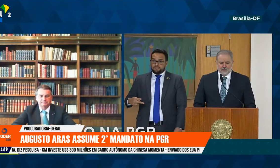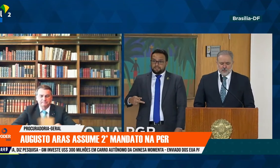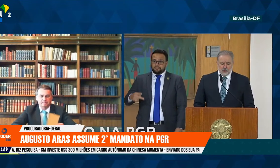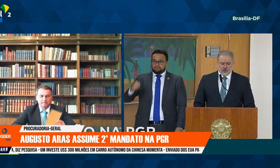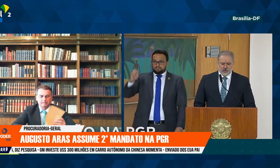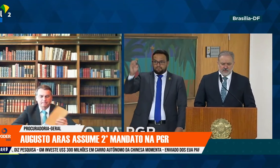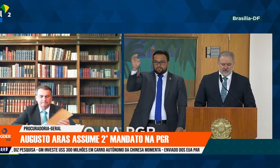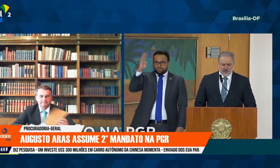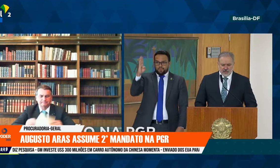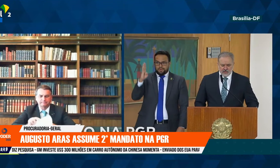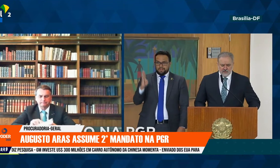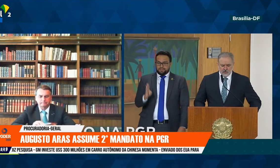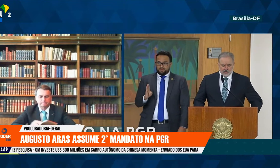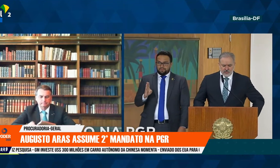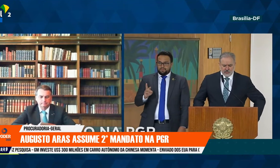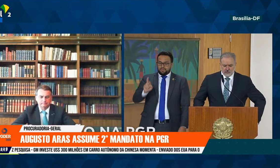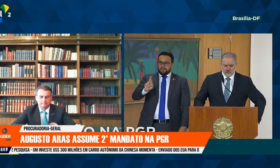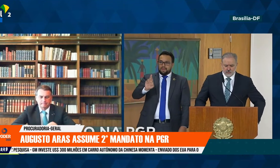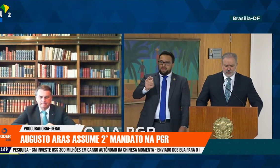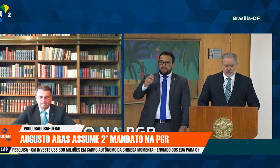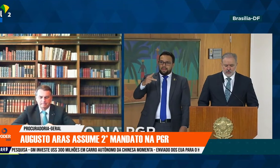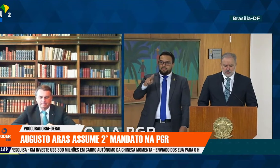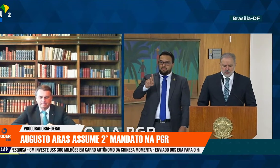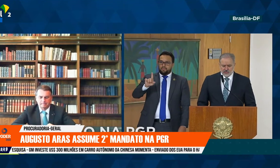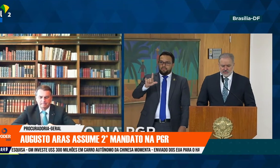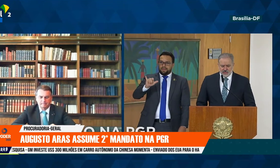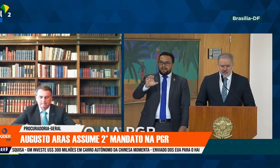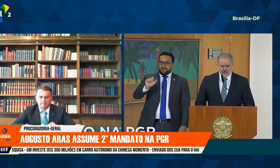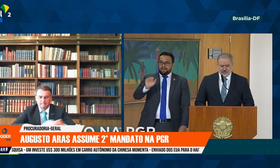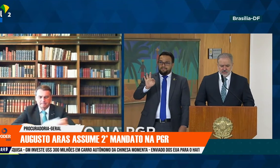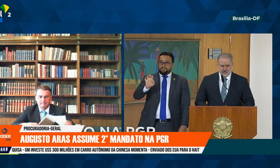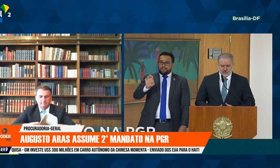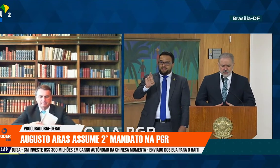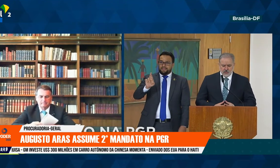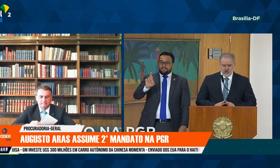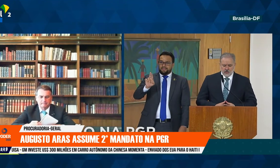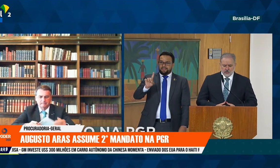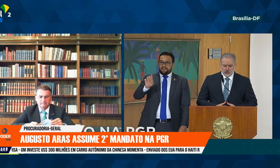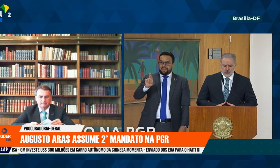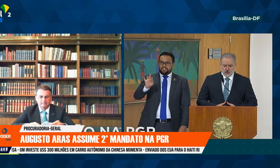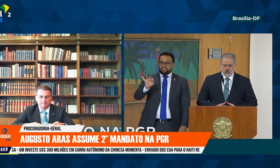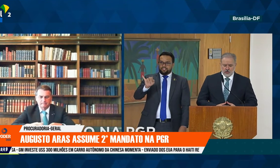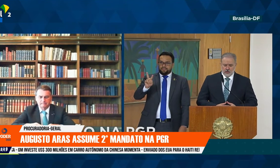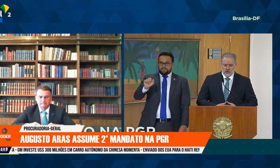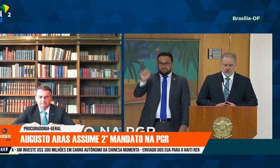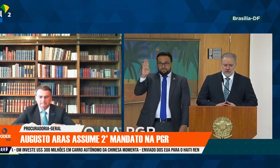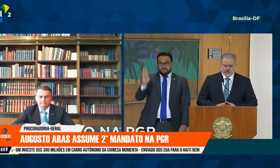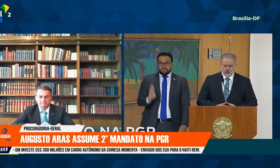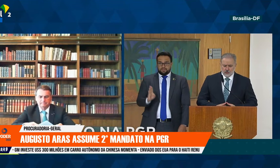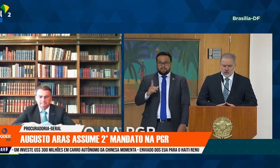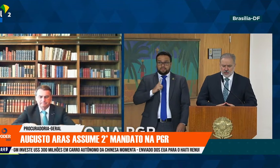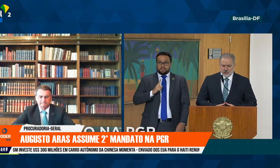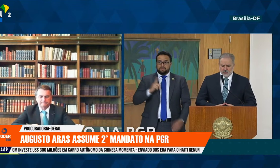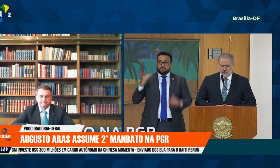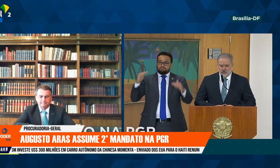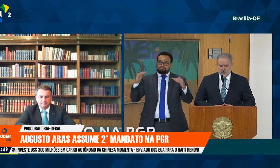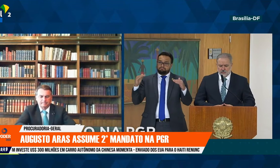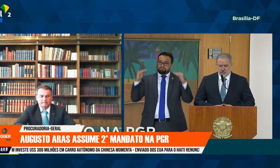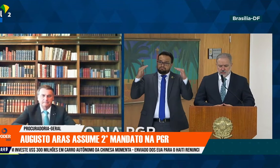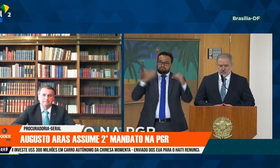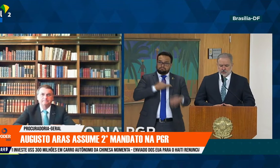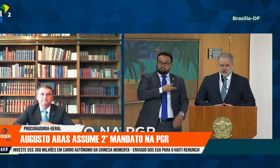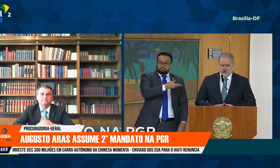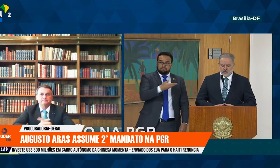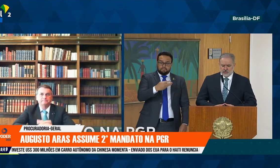da República Federativa do Brasil. Suas Excelências, o Senhor Ciro Nogueira,